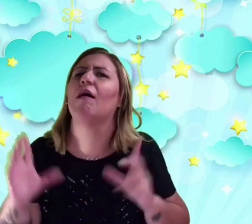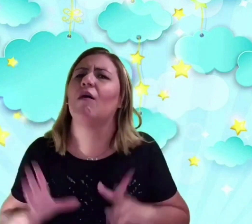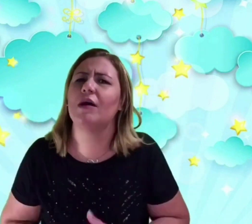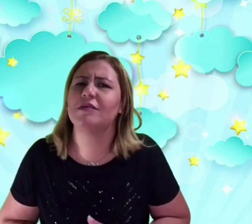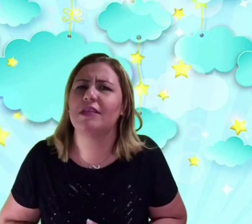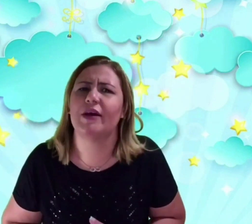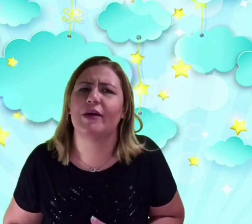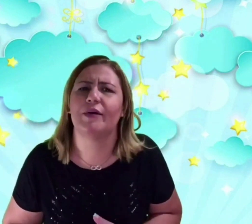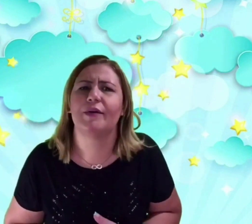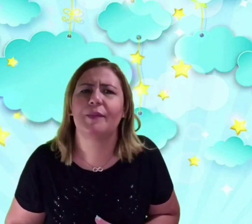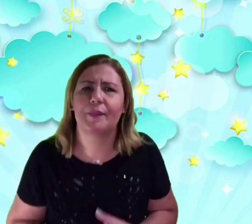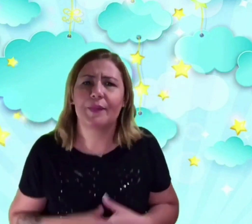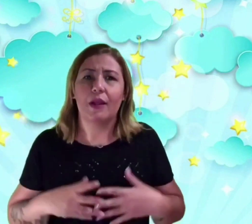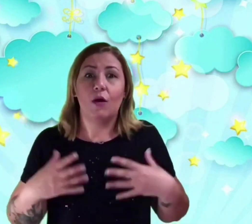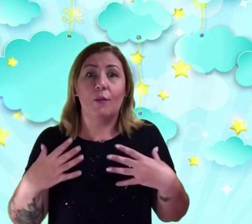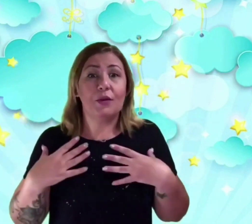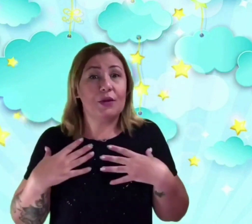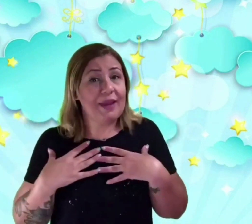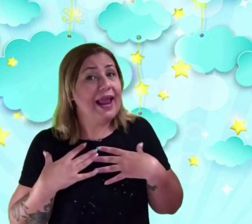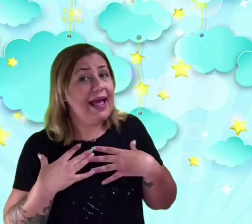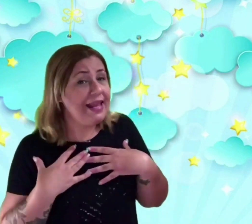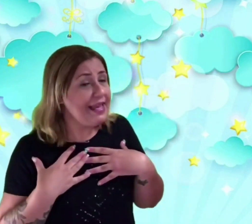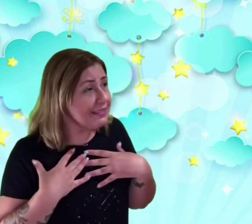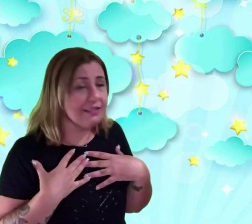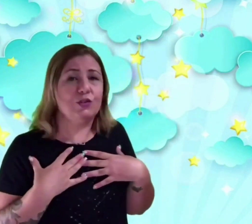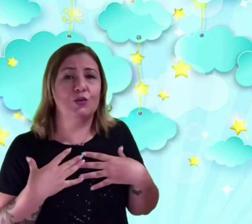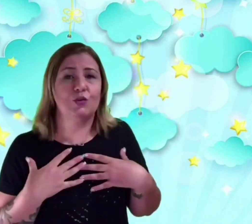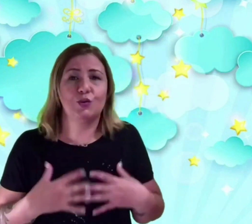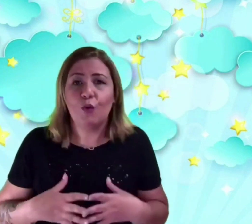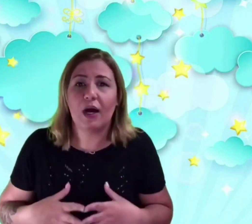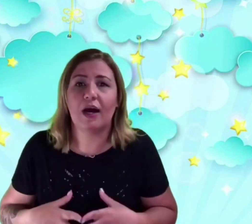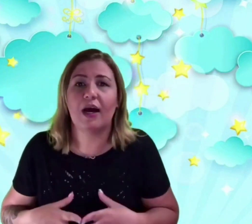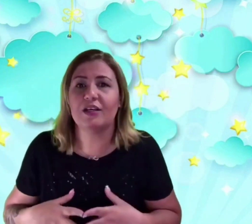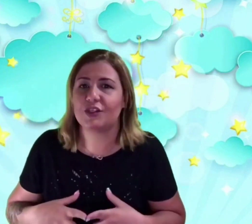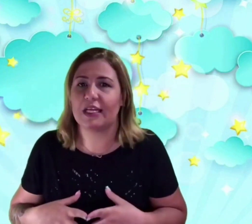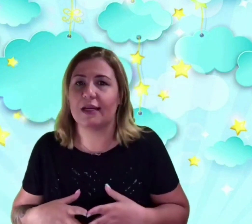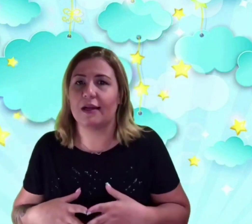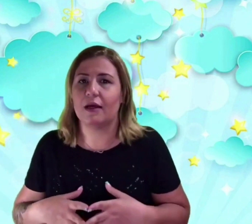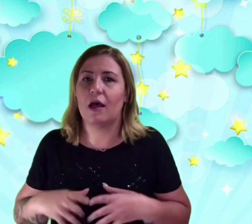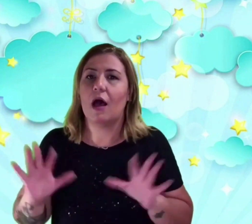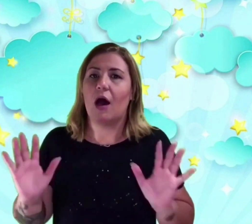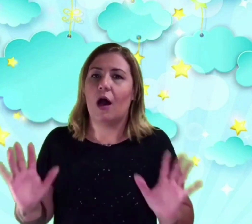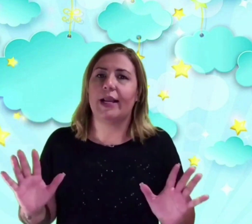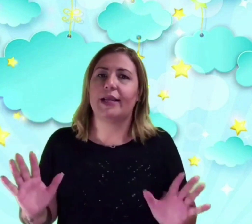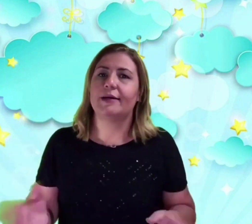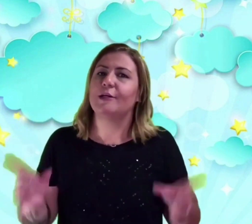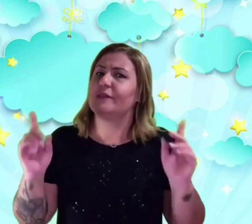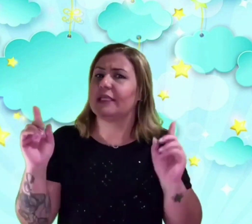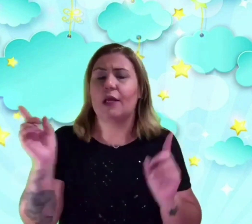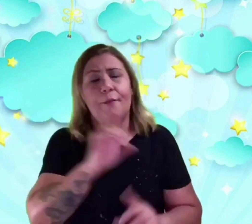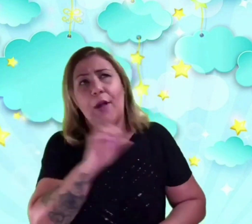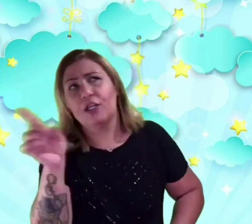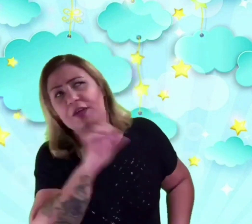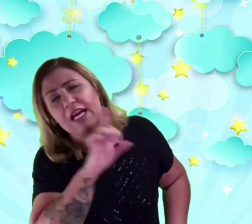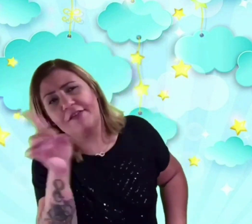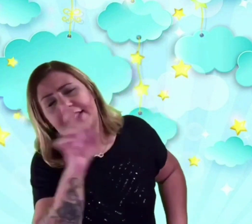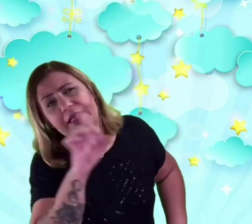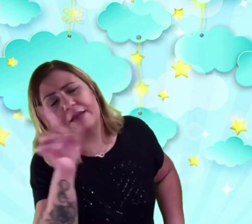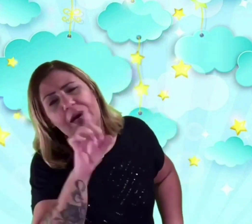Qual é seu? Meu nome é Larissa, sussurra a estrela. Olha, você não pode ficar fazendo esse